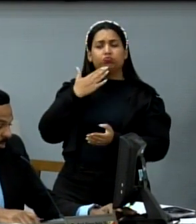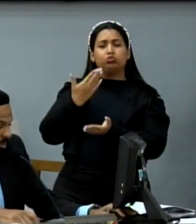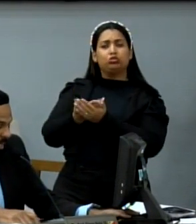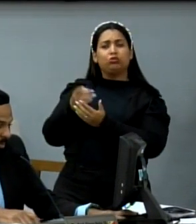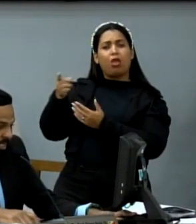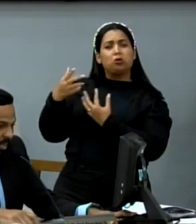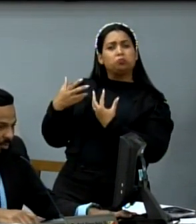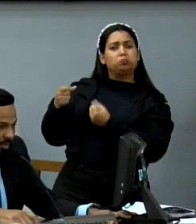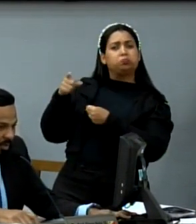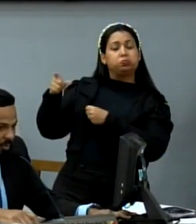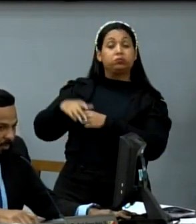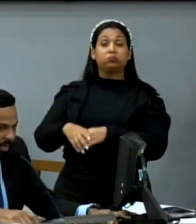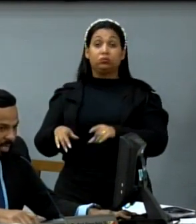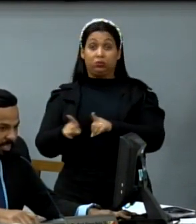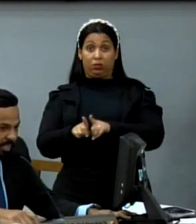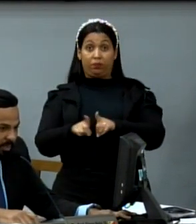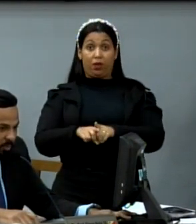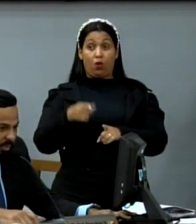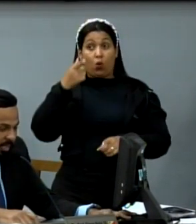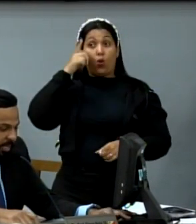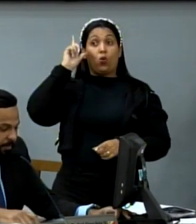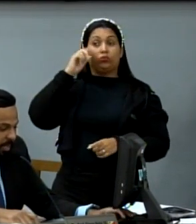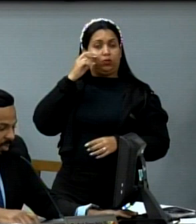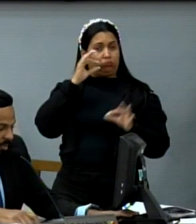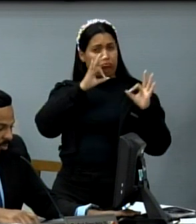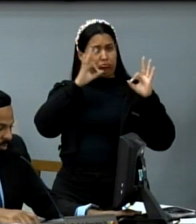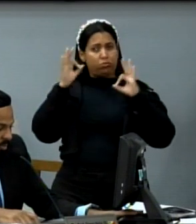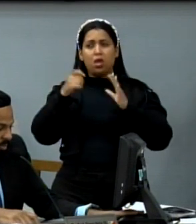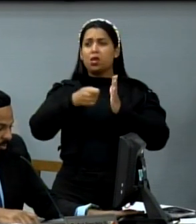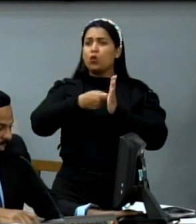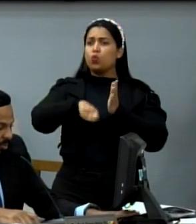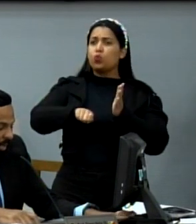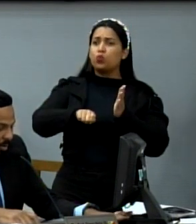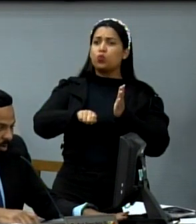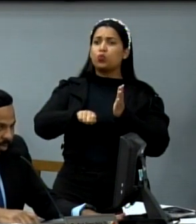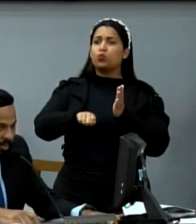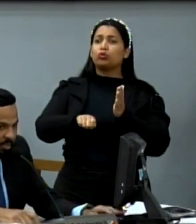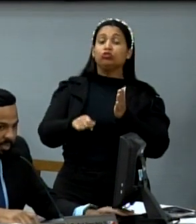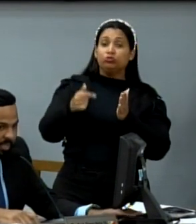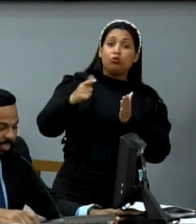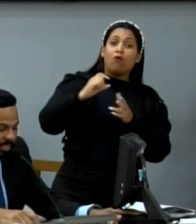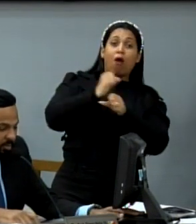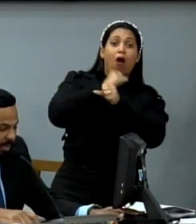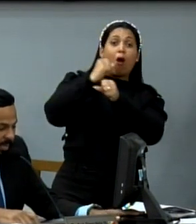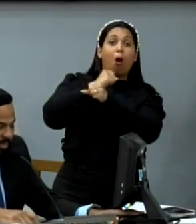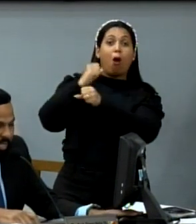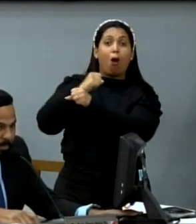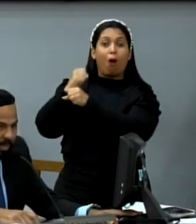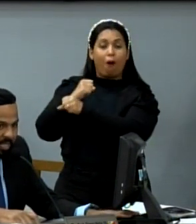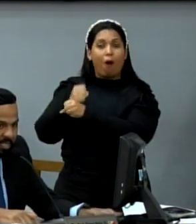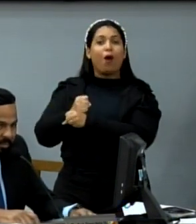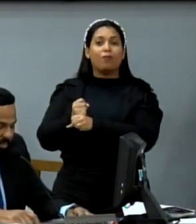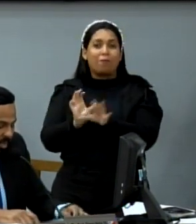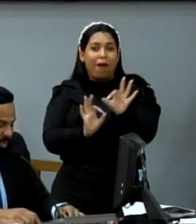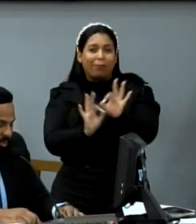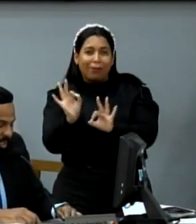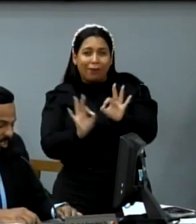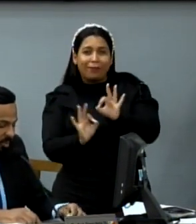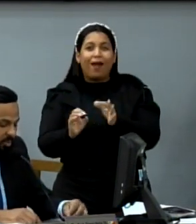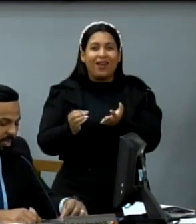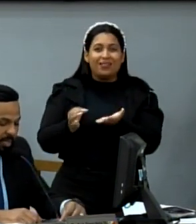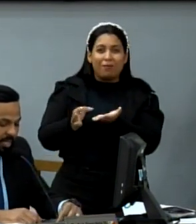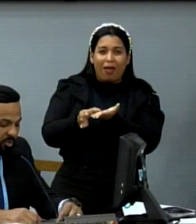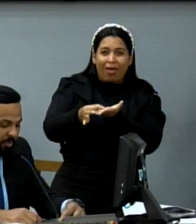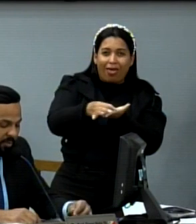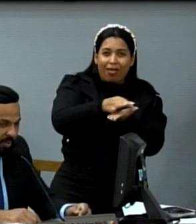Gostaria também de parabenizar ontem, acompanhei a assinatura de mais uma obra de desastoreamento da represa, e é o que eu